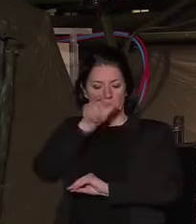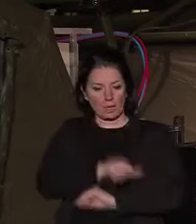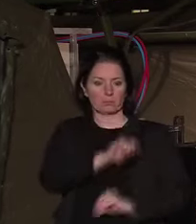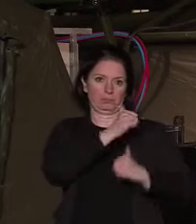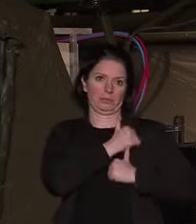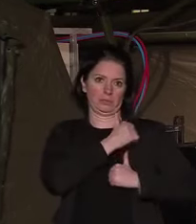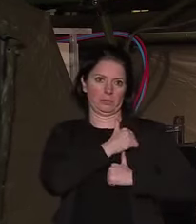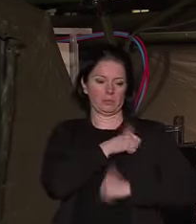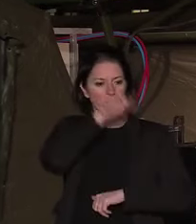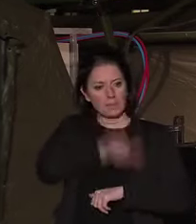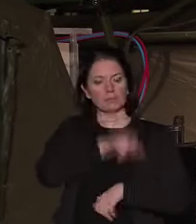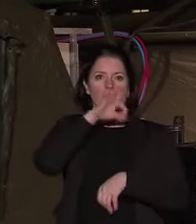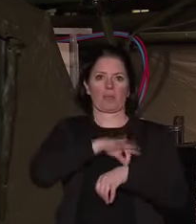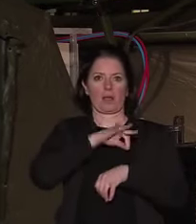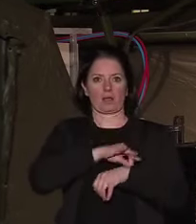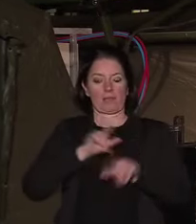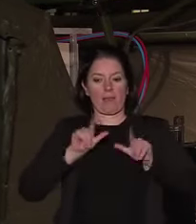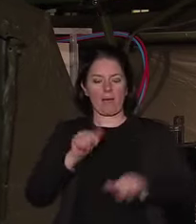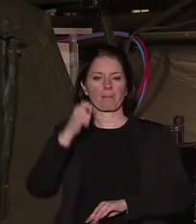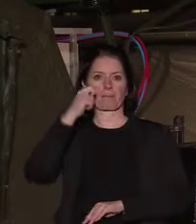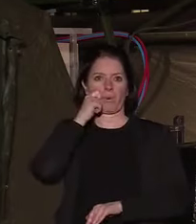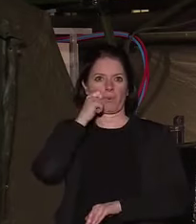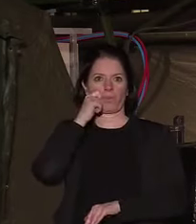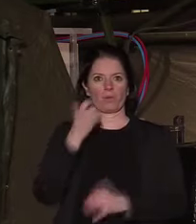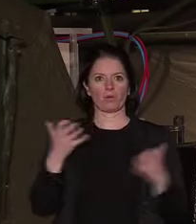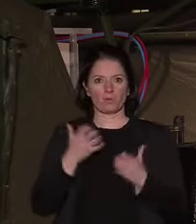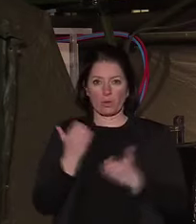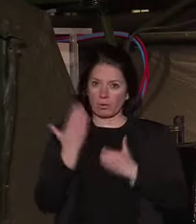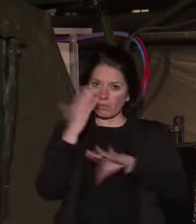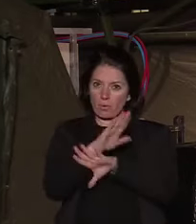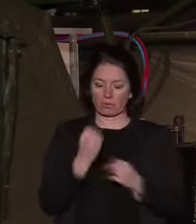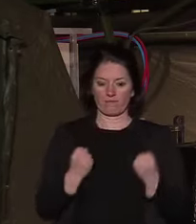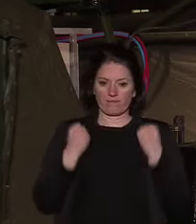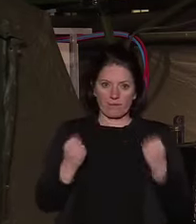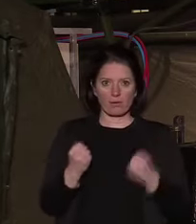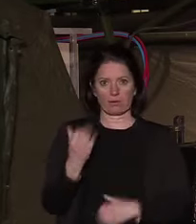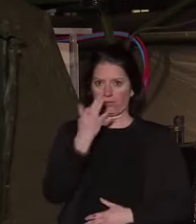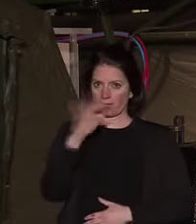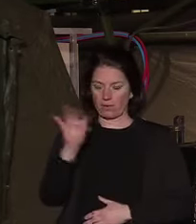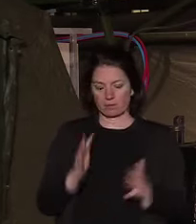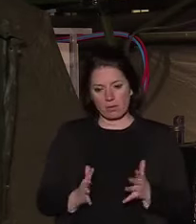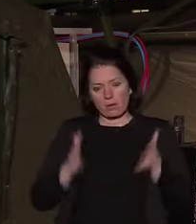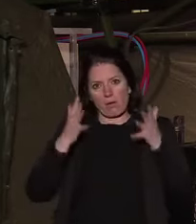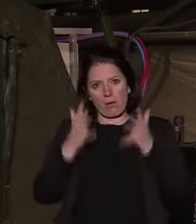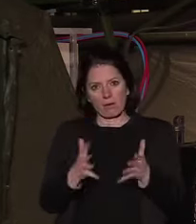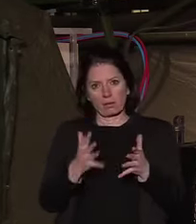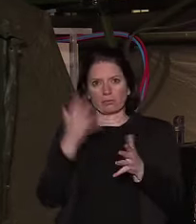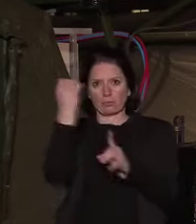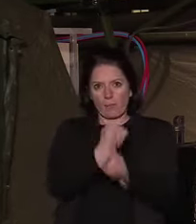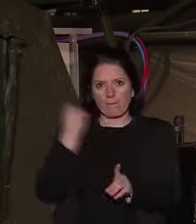côtés de nos malades, pour dire que toute la nation est engagée, engagée dans ce combat.